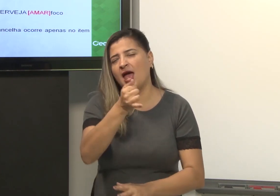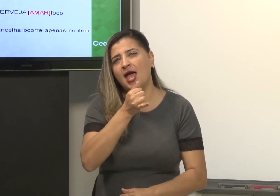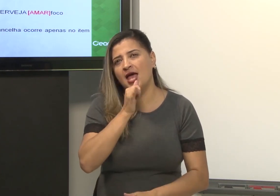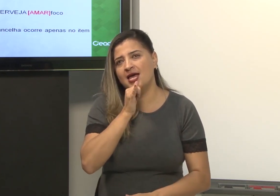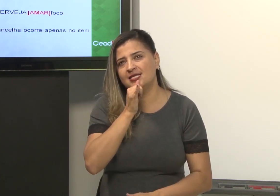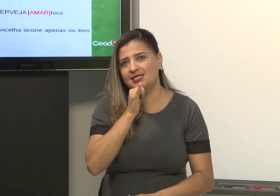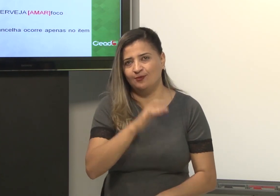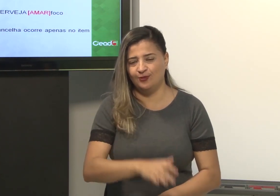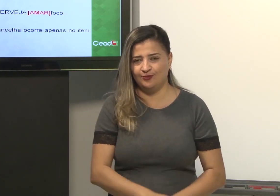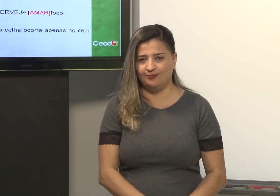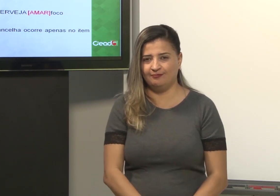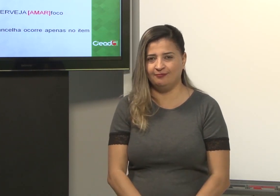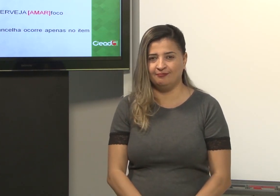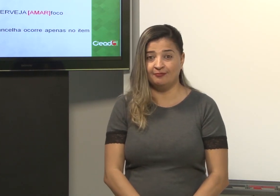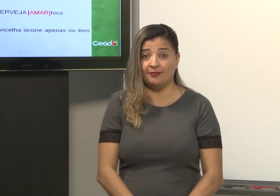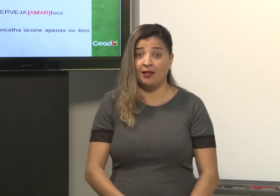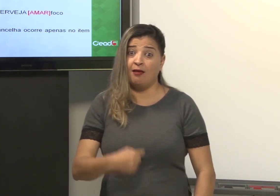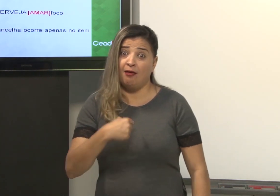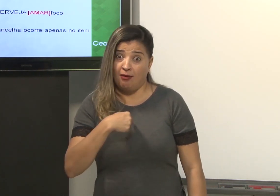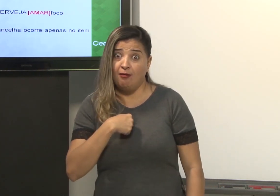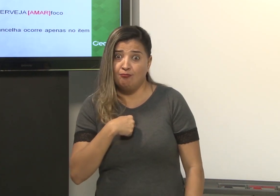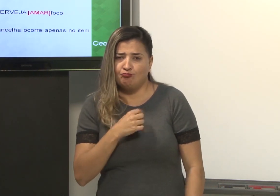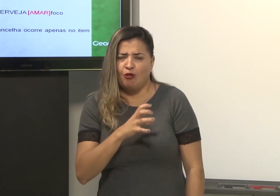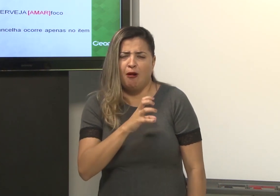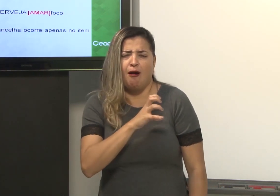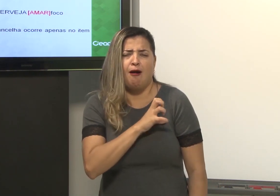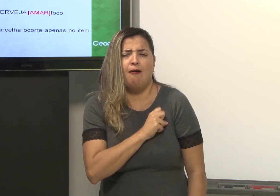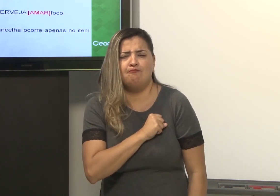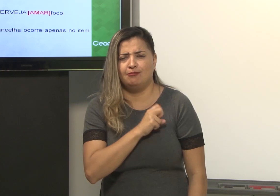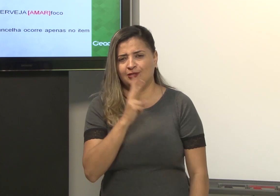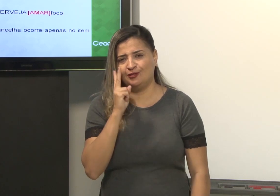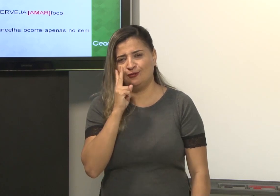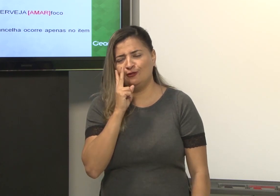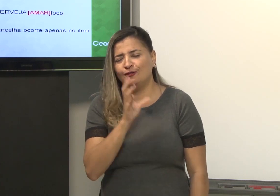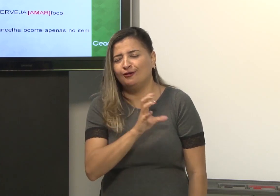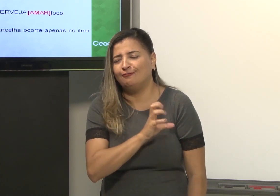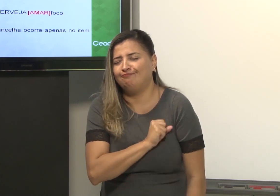Por exemplo, eu amo cerveja. Eu amo.